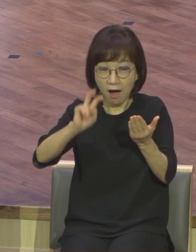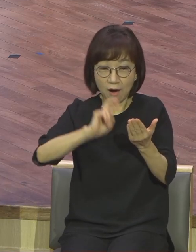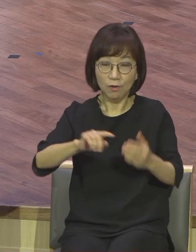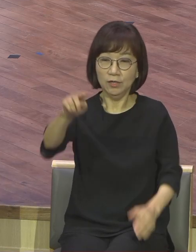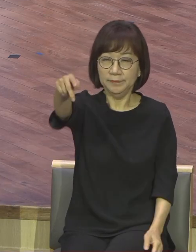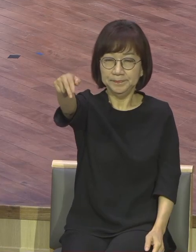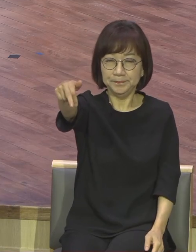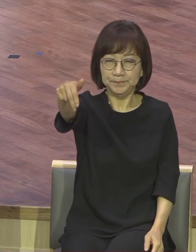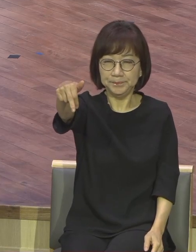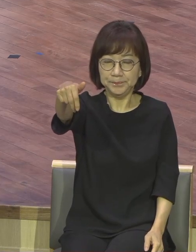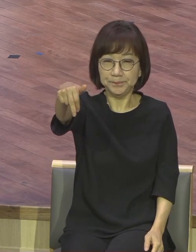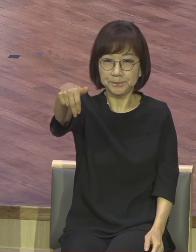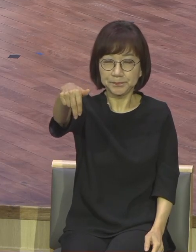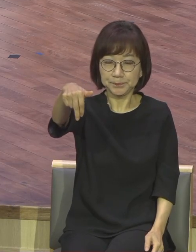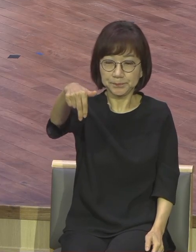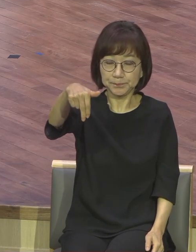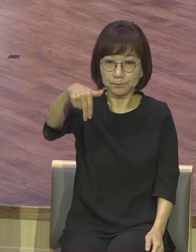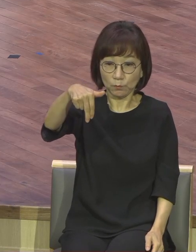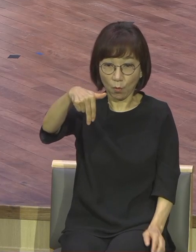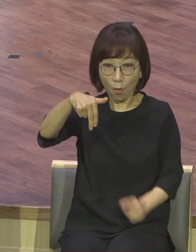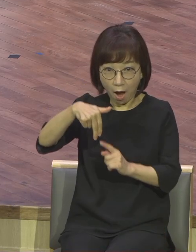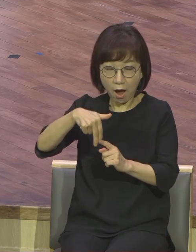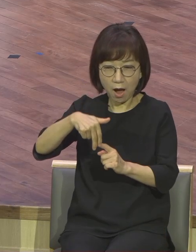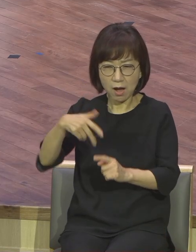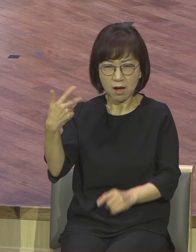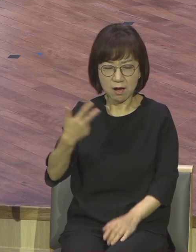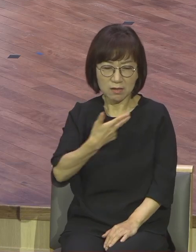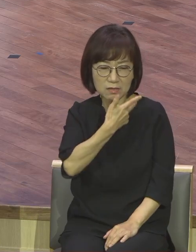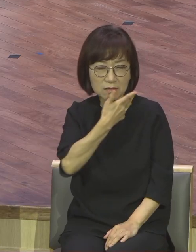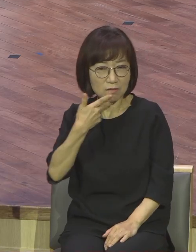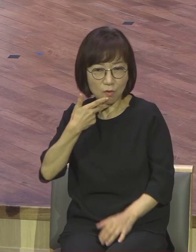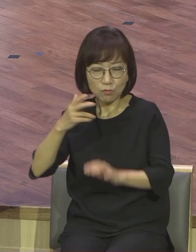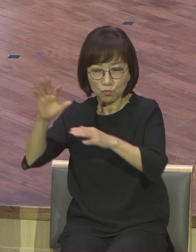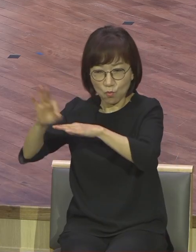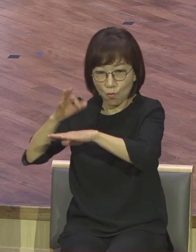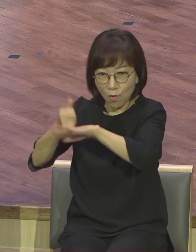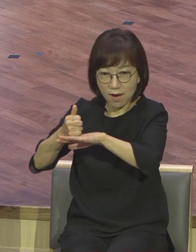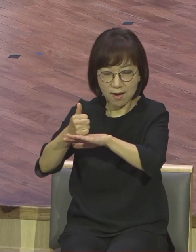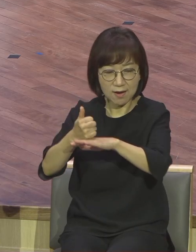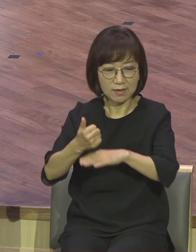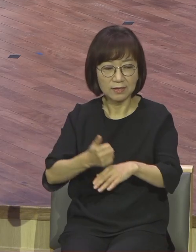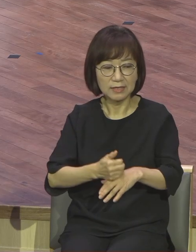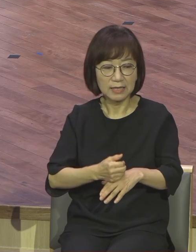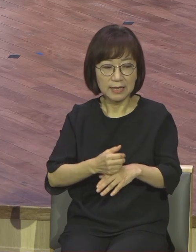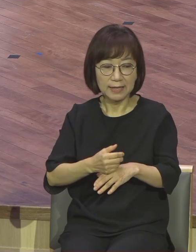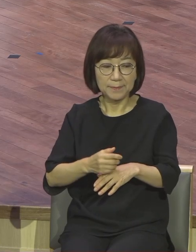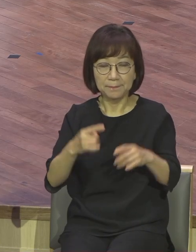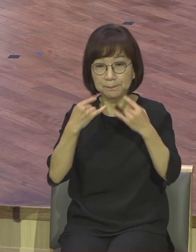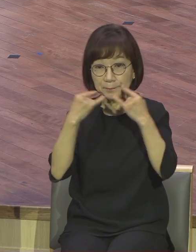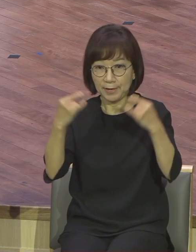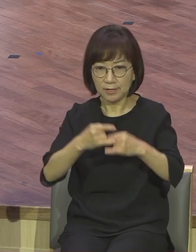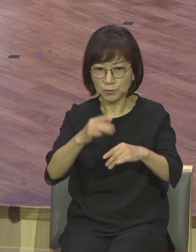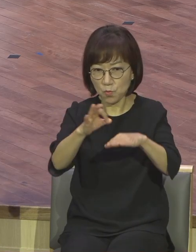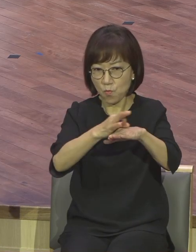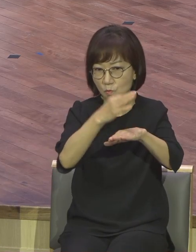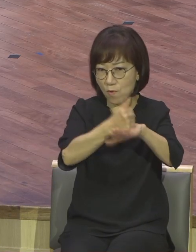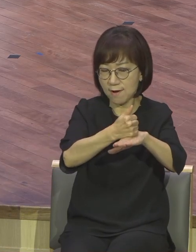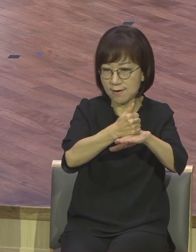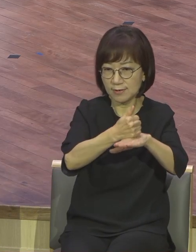당시는 영국왕 프랑스왕 덴마크왕 왕을 팍팍팍 선정해 주는 로마